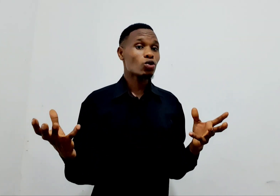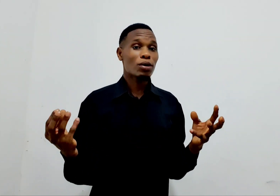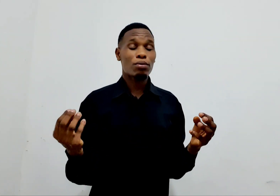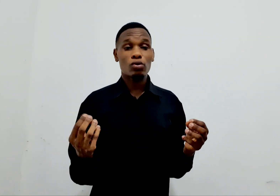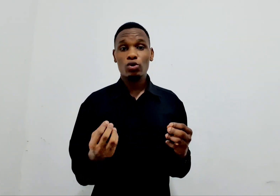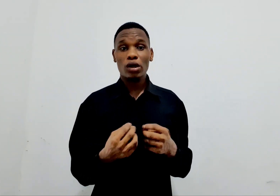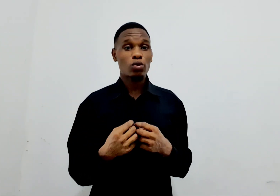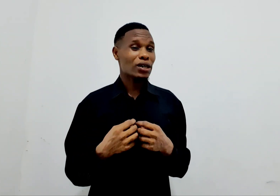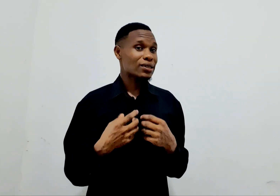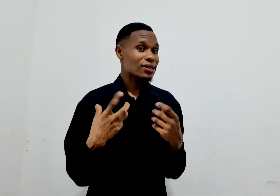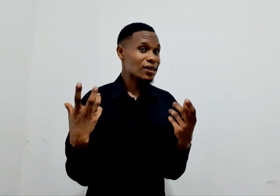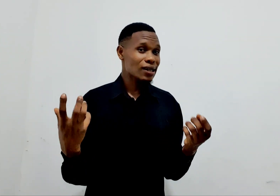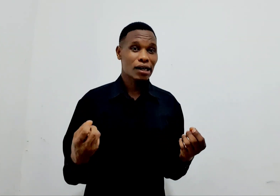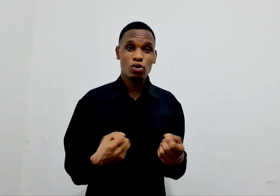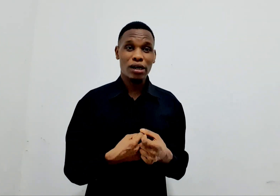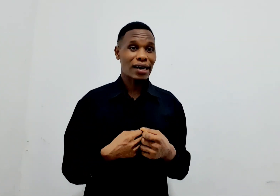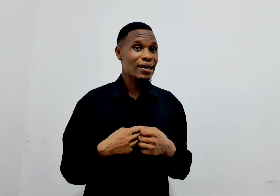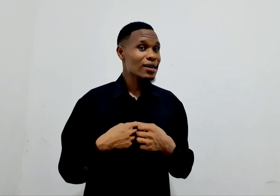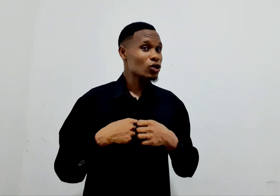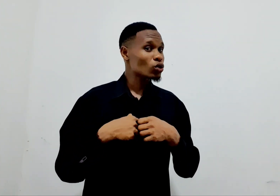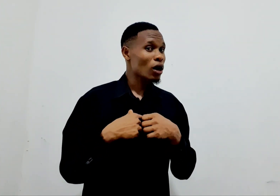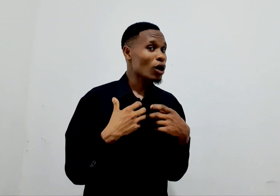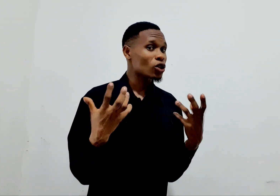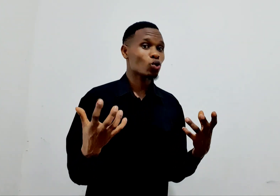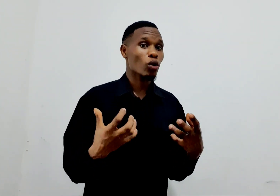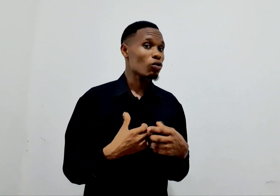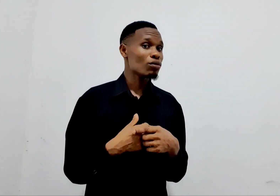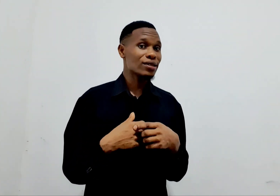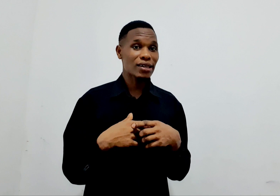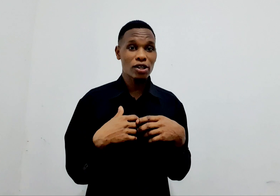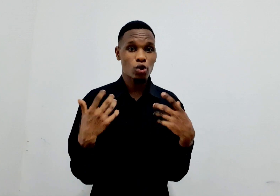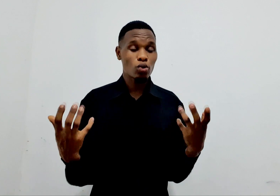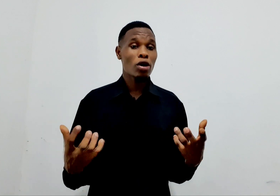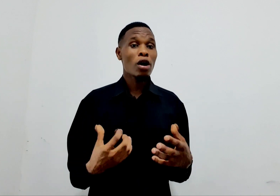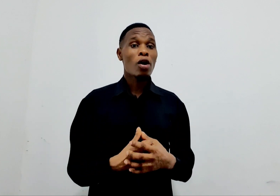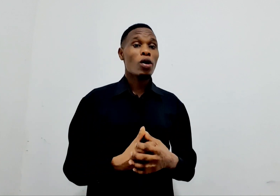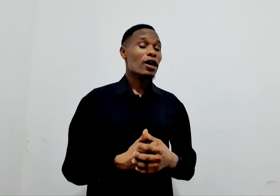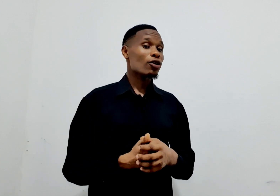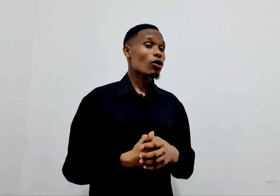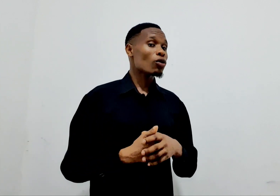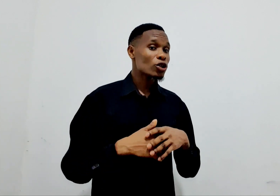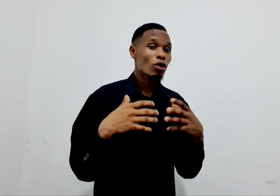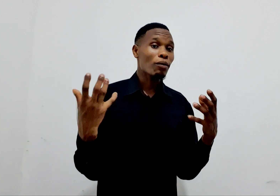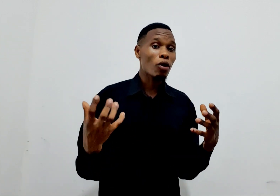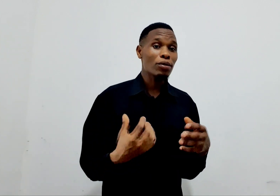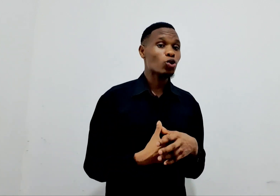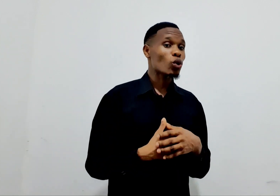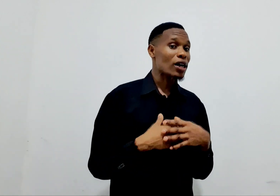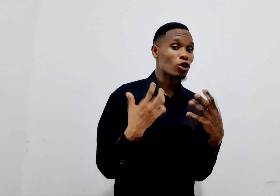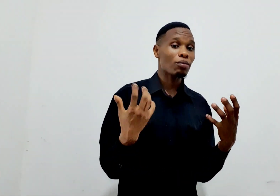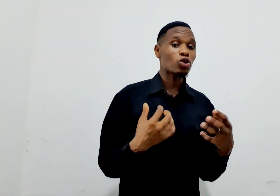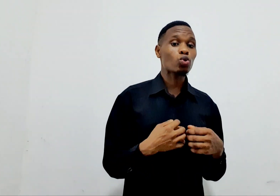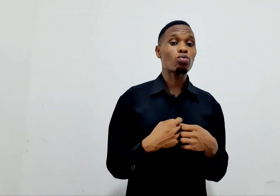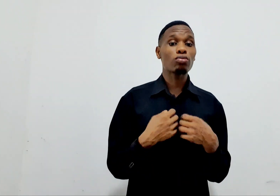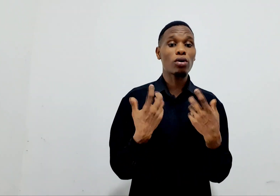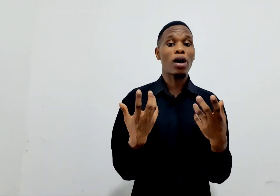tumepuhuzwa. Tunateseka. Tunangaika juya watu. Waumezetu. Wanandoa wetu. Ambo wame tuacha. Wame tusumbua.